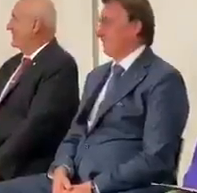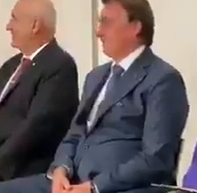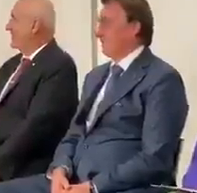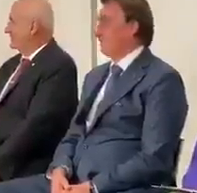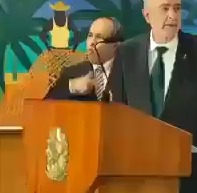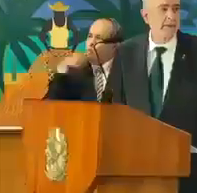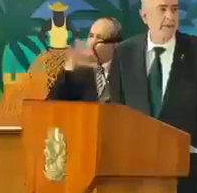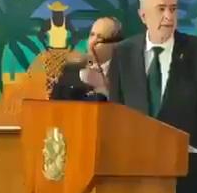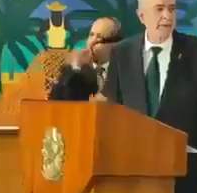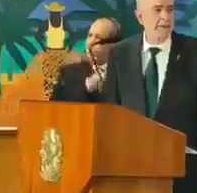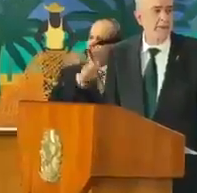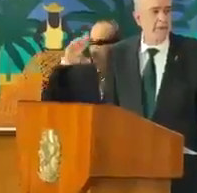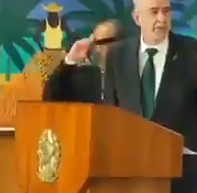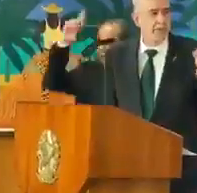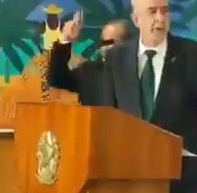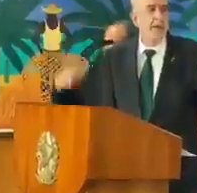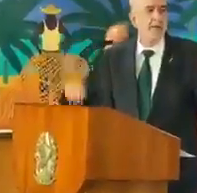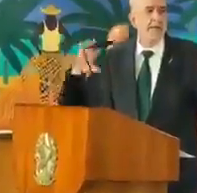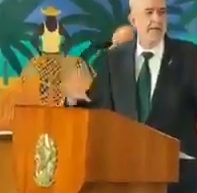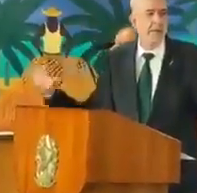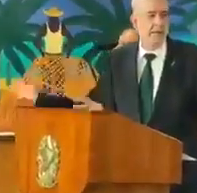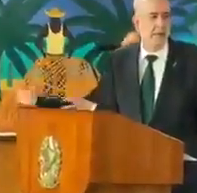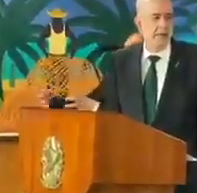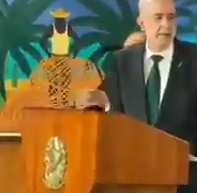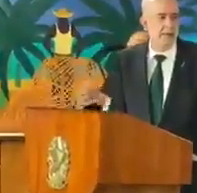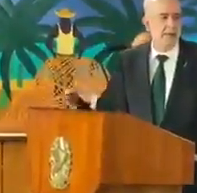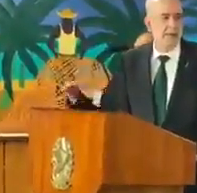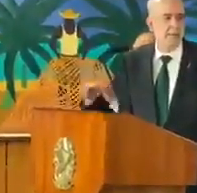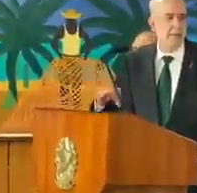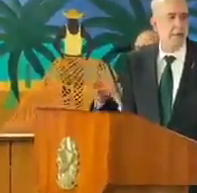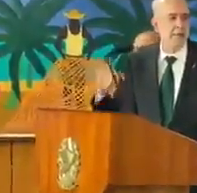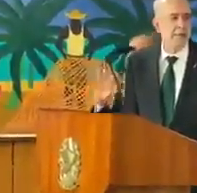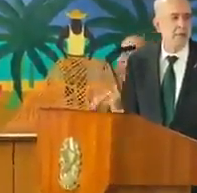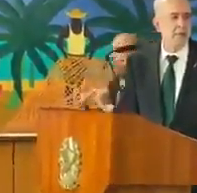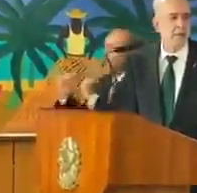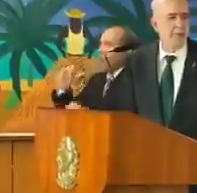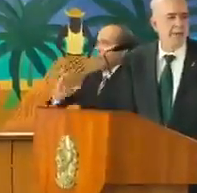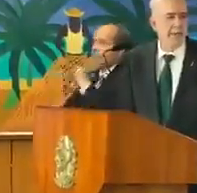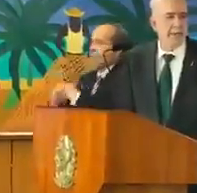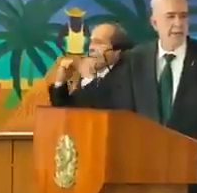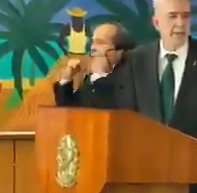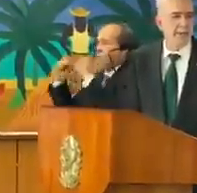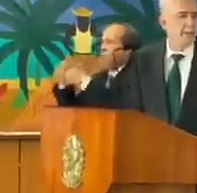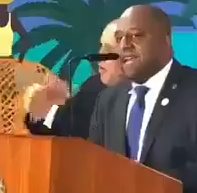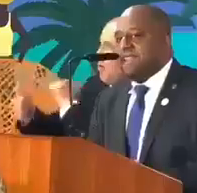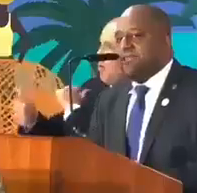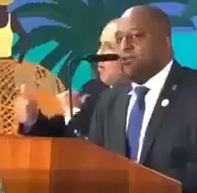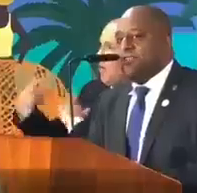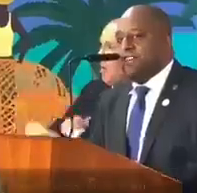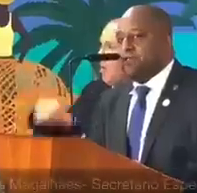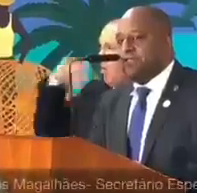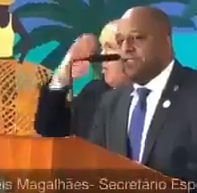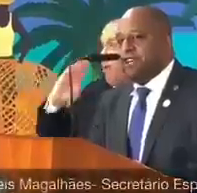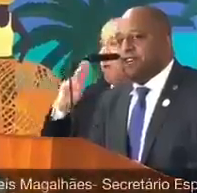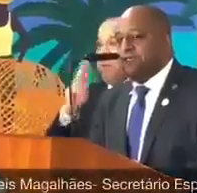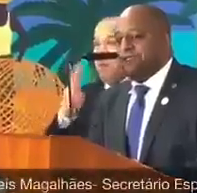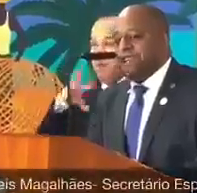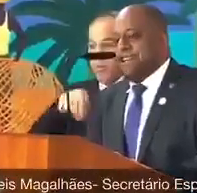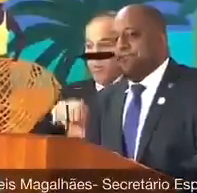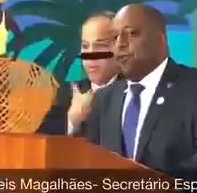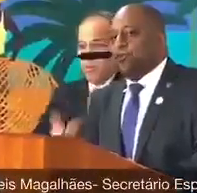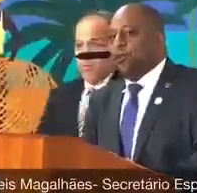os profissionais de educação física do Brasil em torno de uma calçação, que nós sempre reconhecidos pela produção da saúde. Esse governo